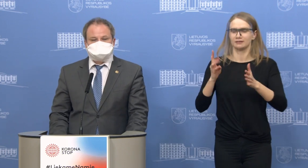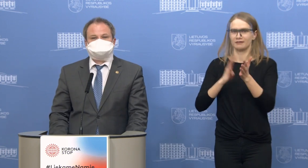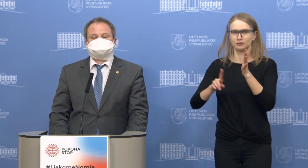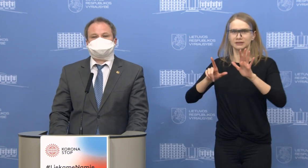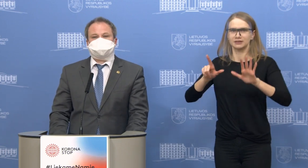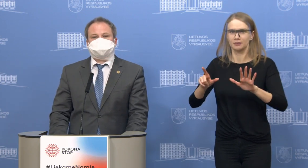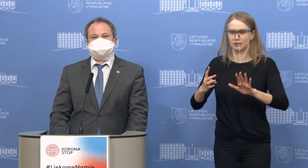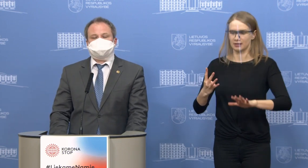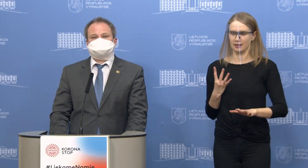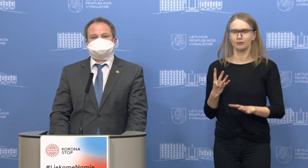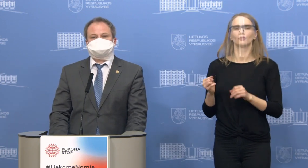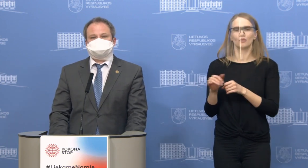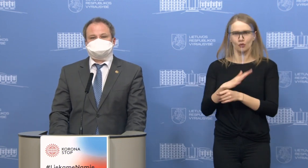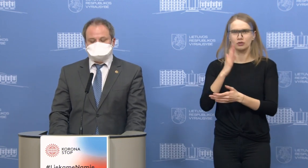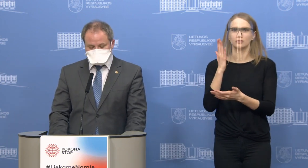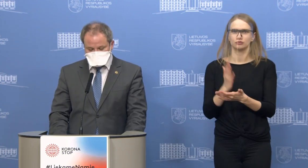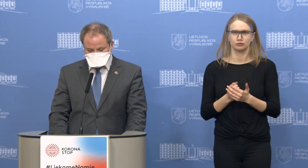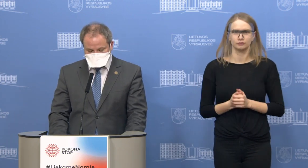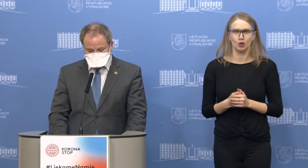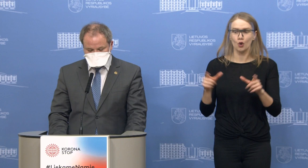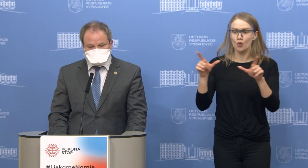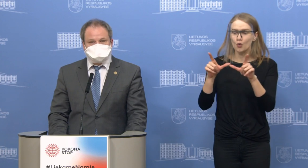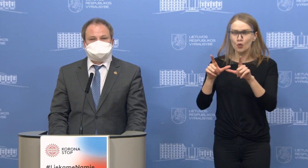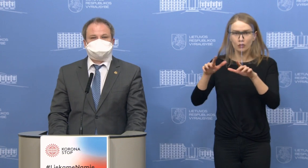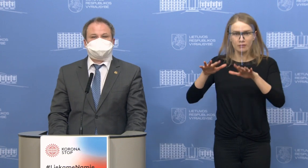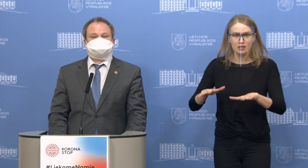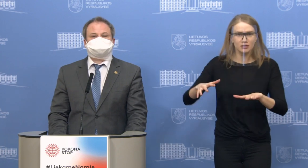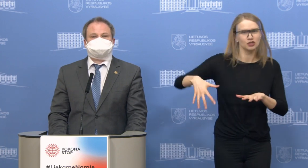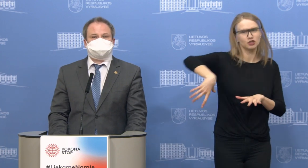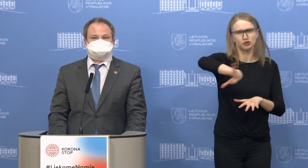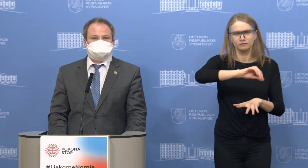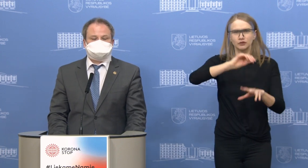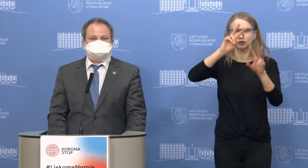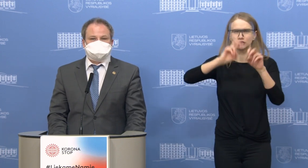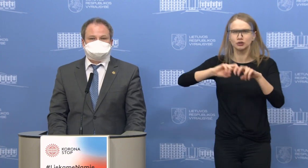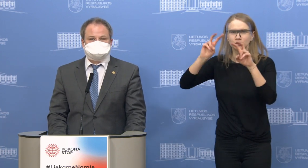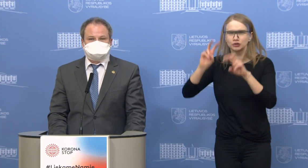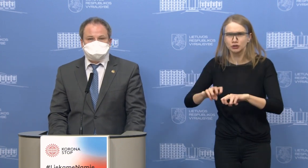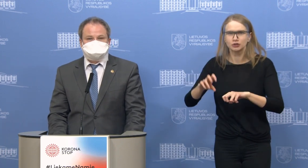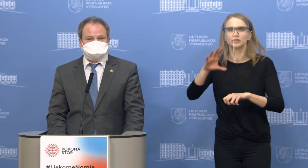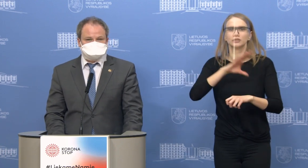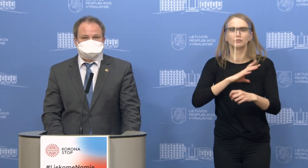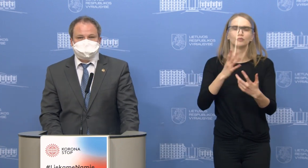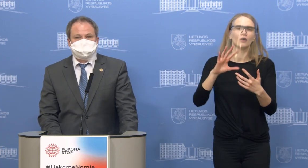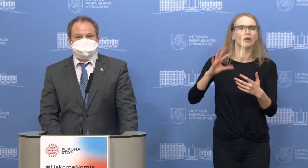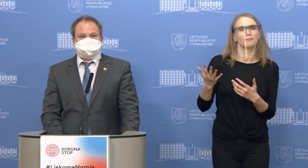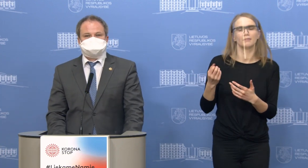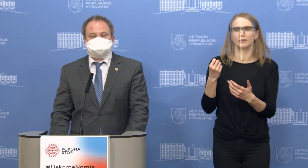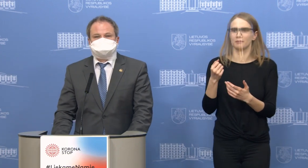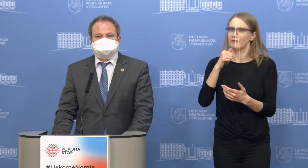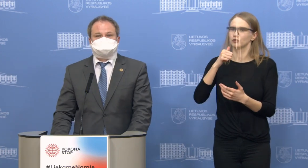iš viso Ukmergėje ištirti 517 gyventojų, kurie neturėjo jokio sąlyčio su ligoninė, tiesiog,